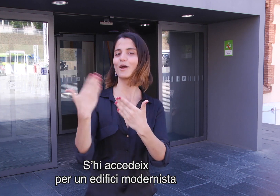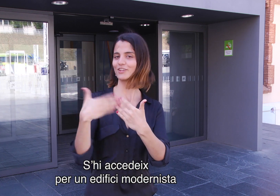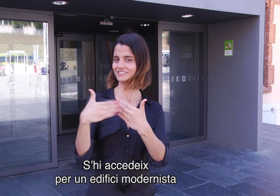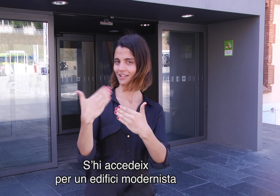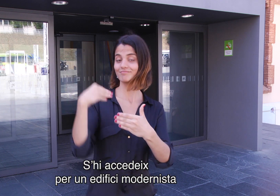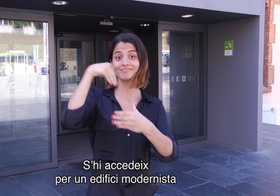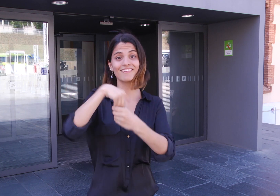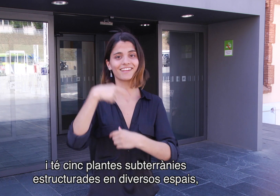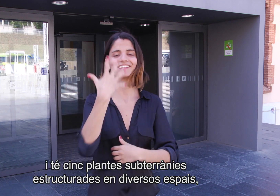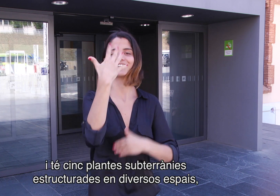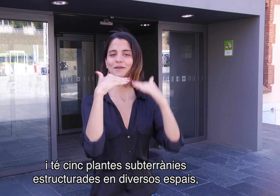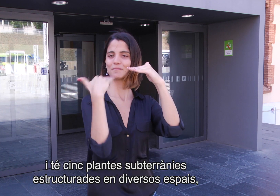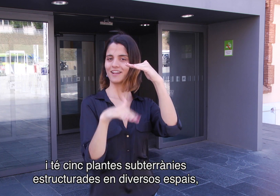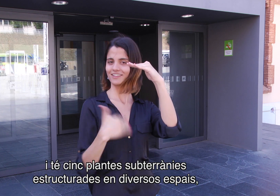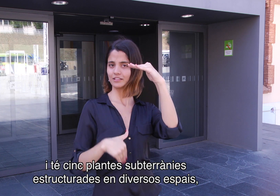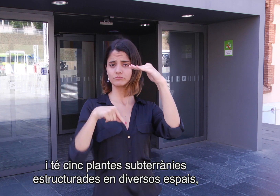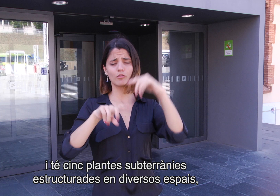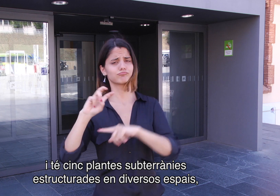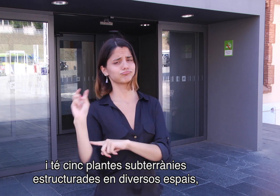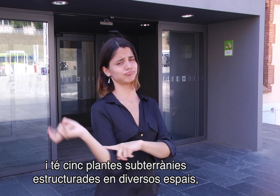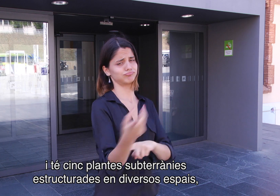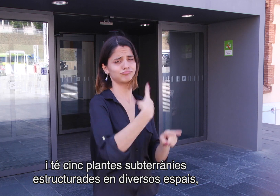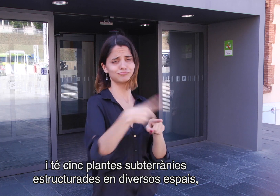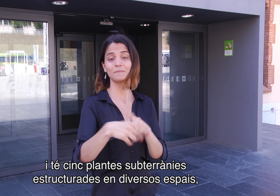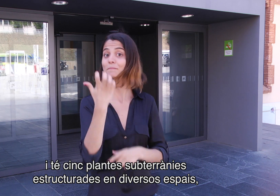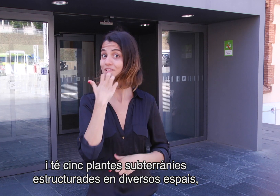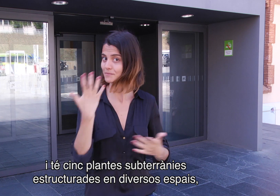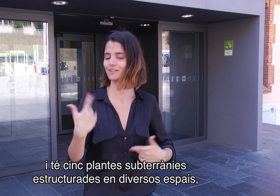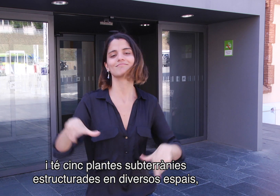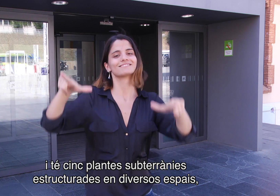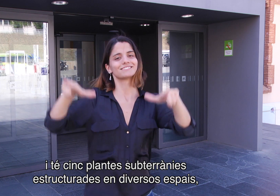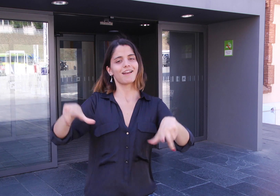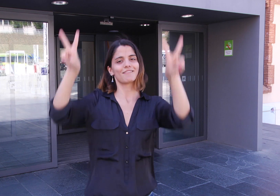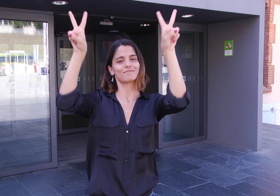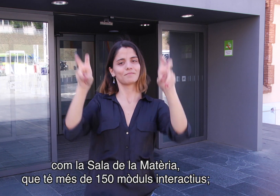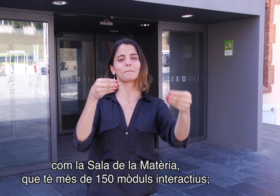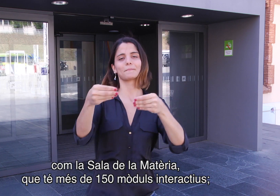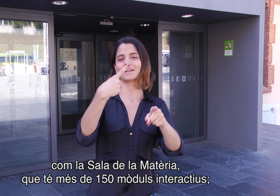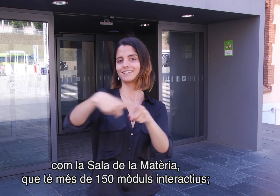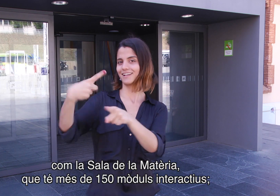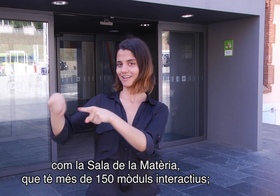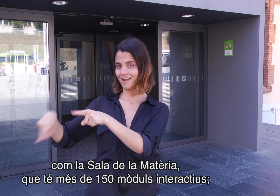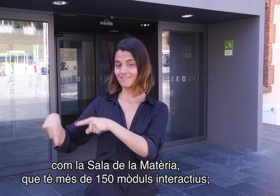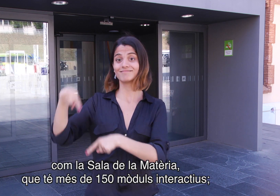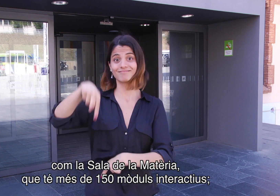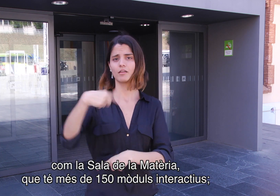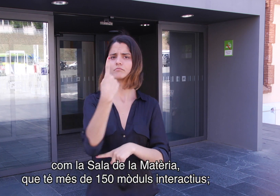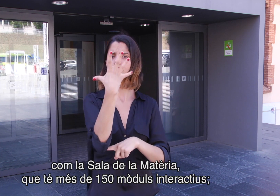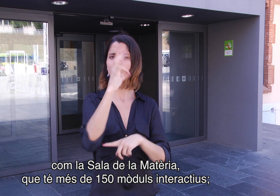disposa el centre. S'hi accedeix per un edifici modernista i consta de cinc plantes subterrànies estructurades en